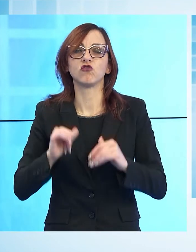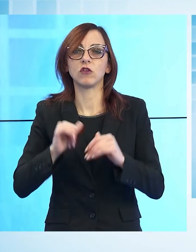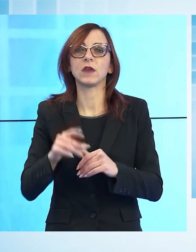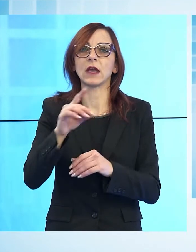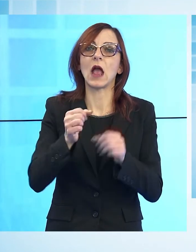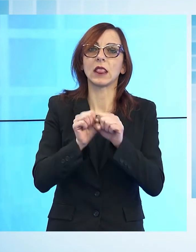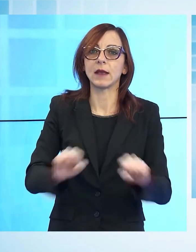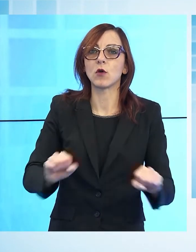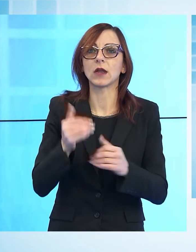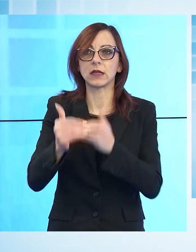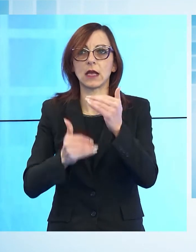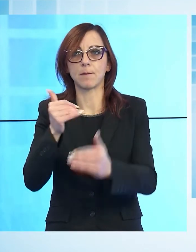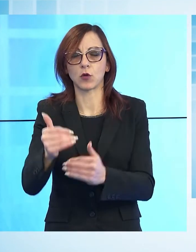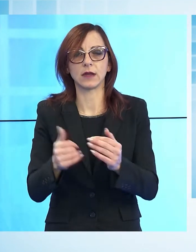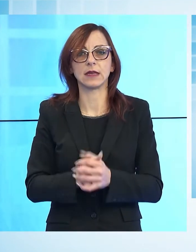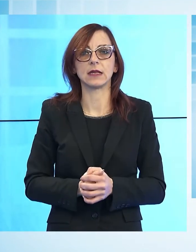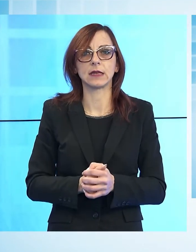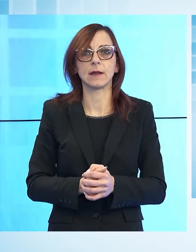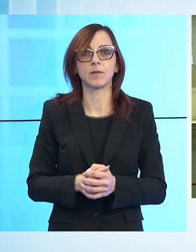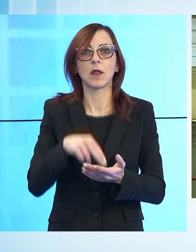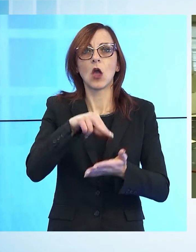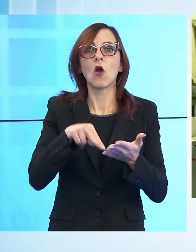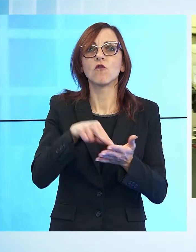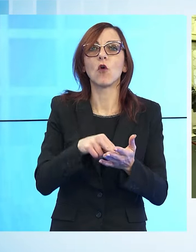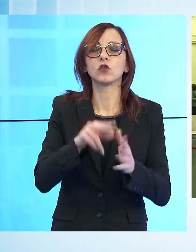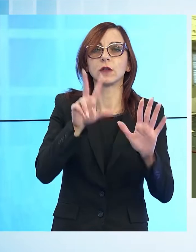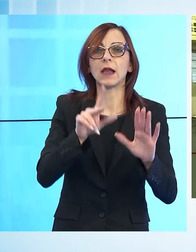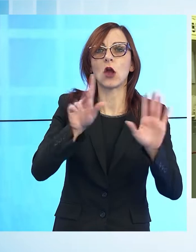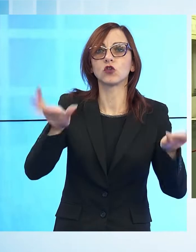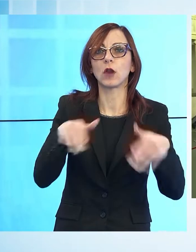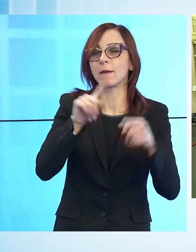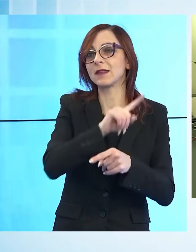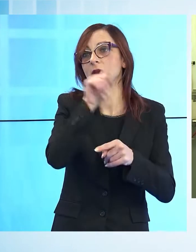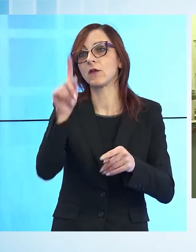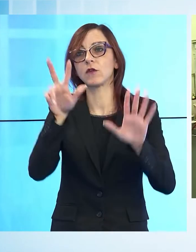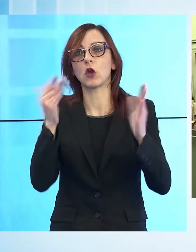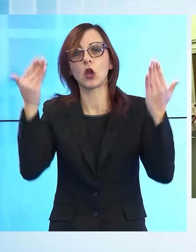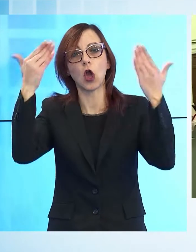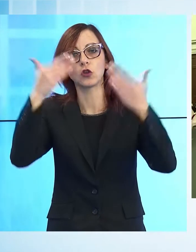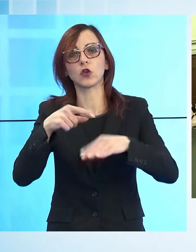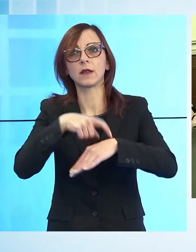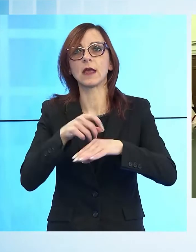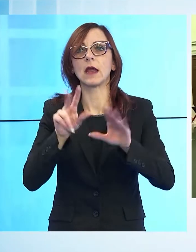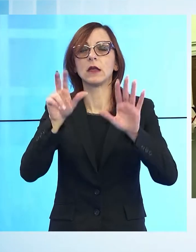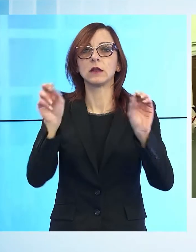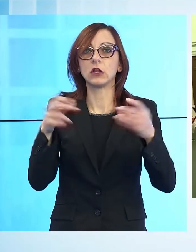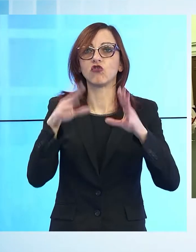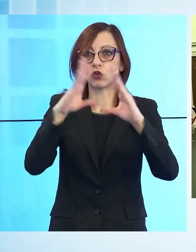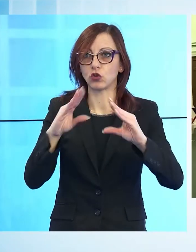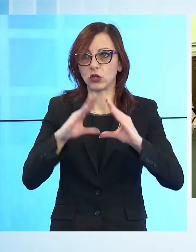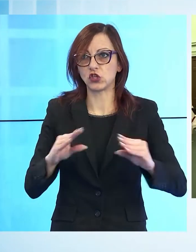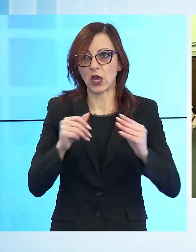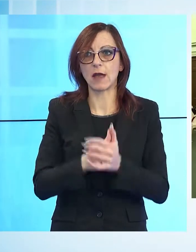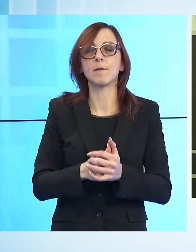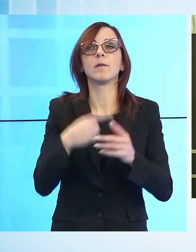con Menesini. Si voterà dalle 8 alle 20 del 18 dicembre nel seggio principale di Palazzo Ducale a Lucca e nelle due sottosezioni di Castelnuovo